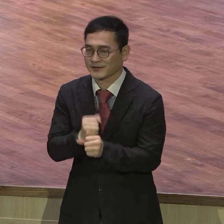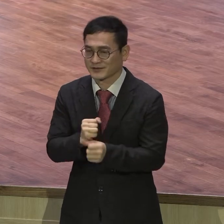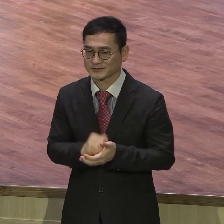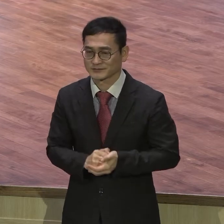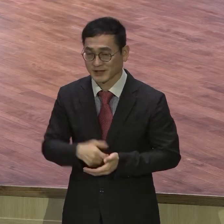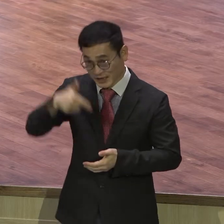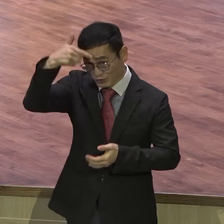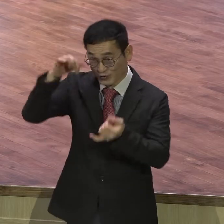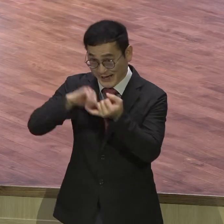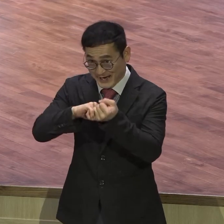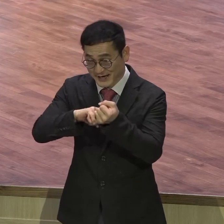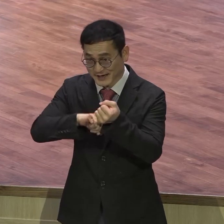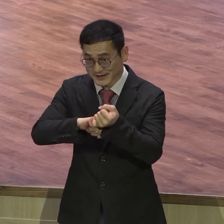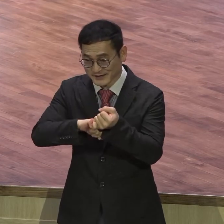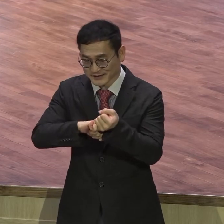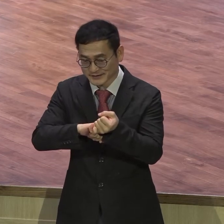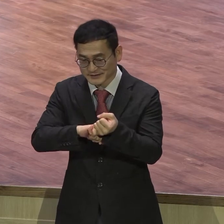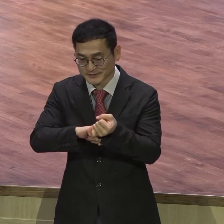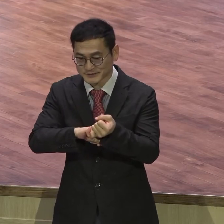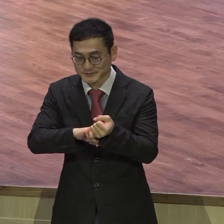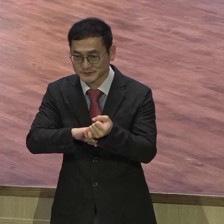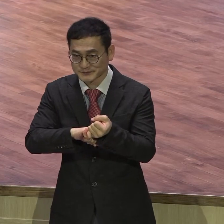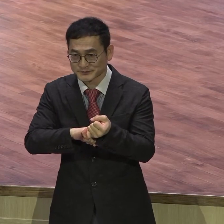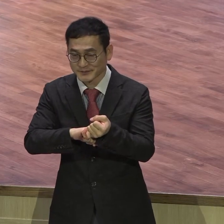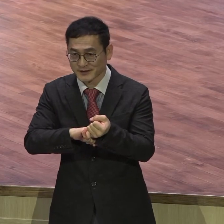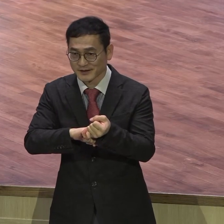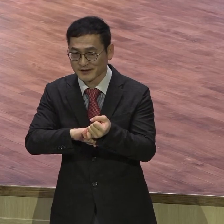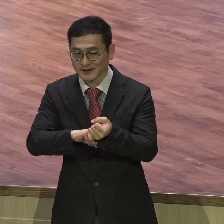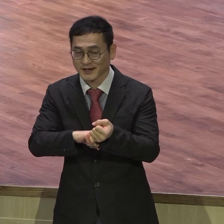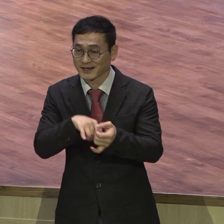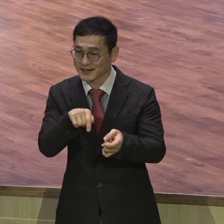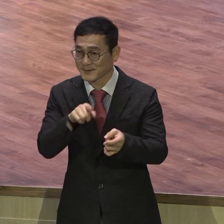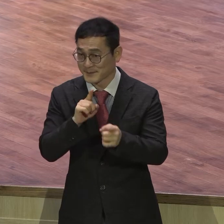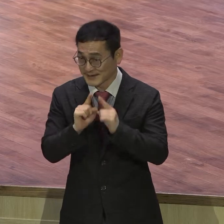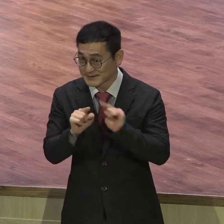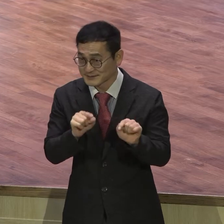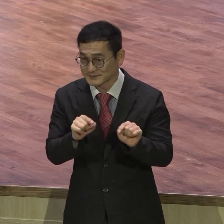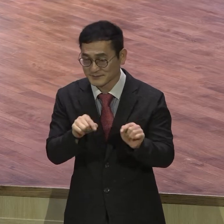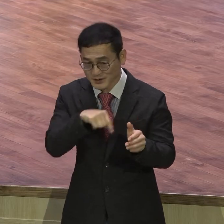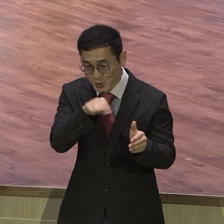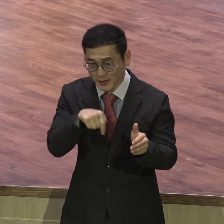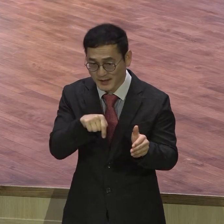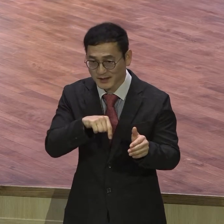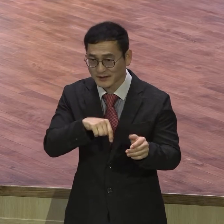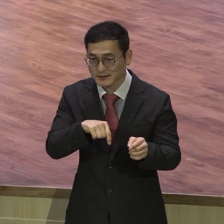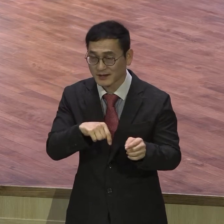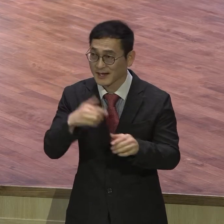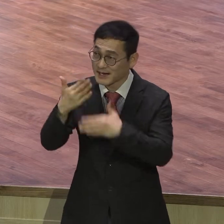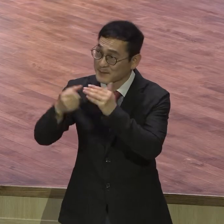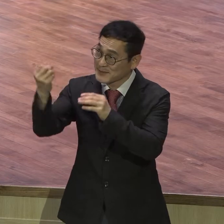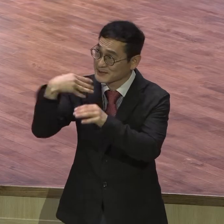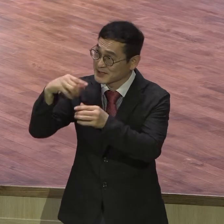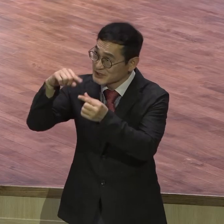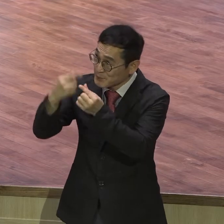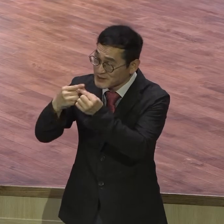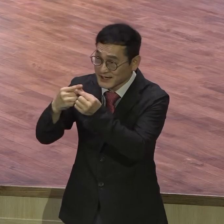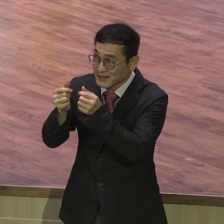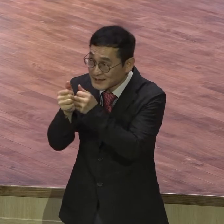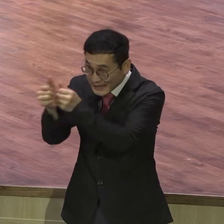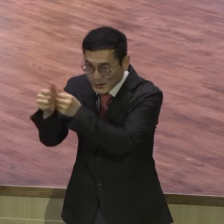이런 흐름이 나타나서 볼 수 있어요. 특별히 신명기는 모세가 마지막으로 선포한 고별설교